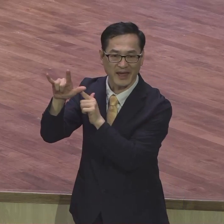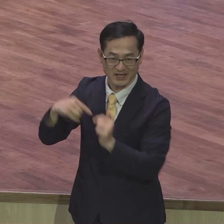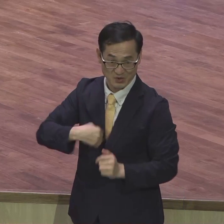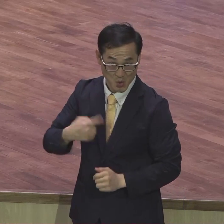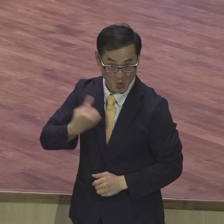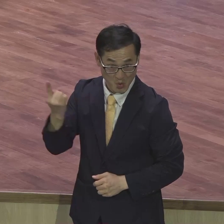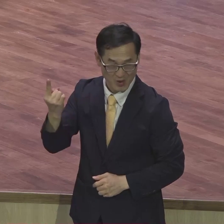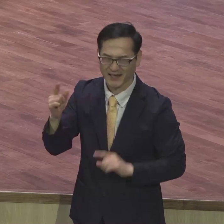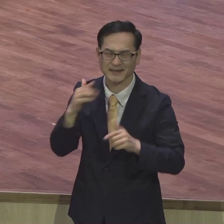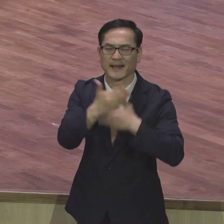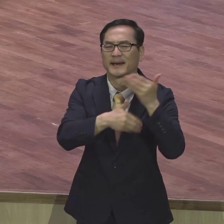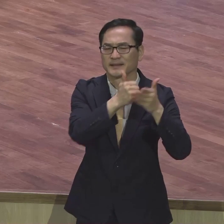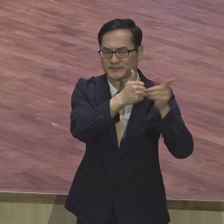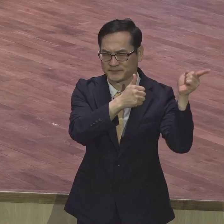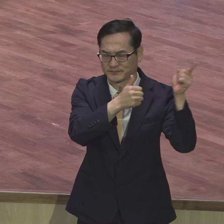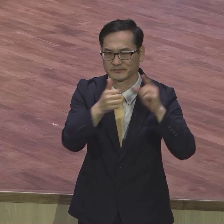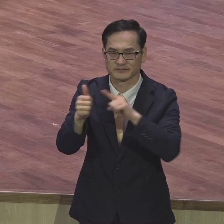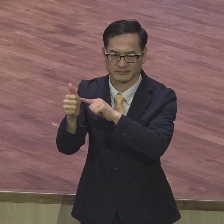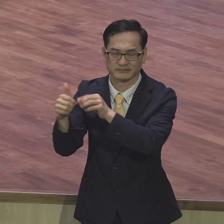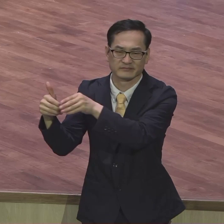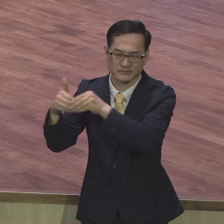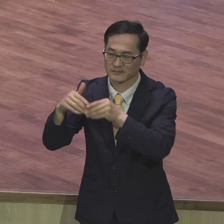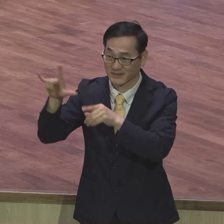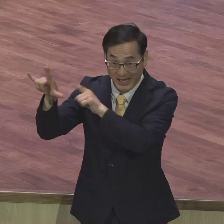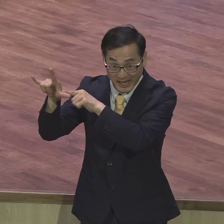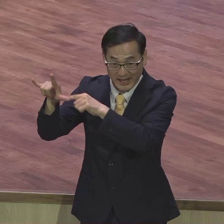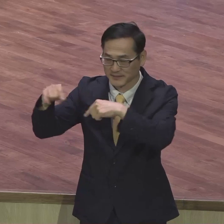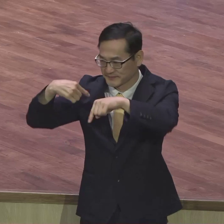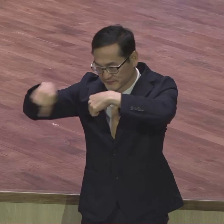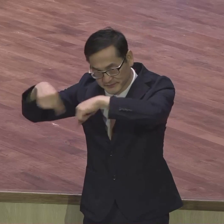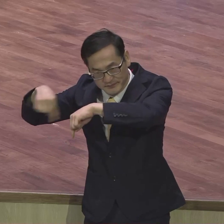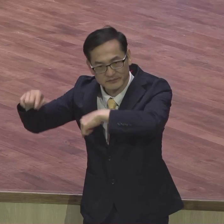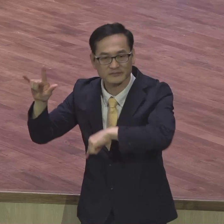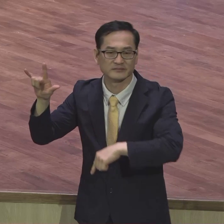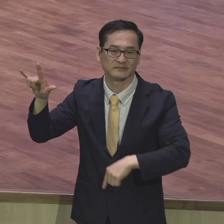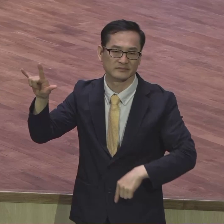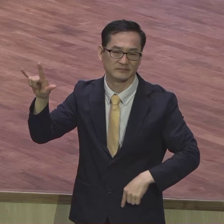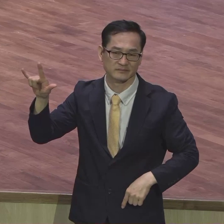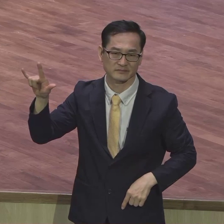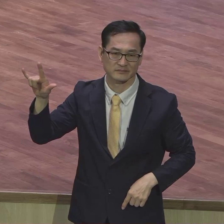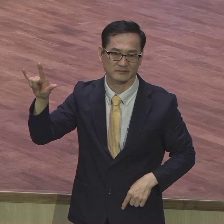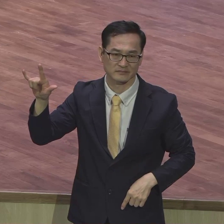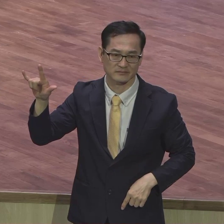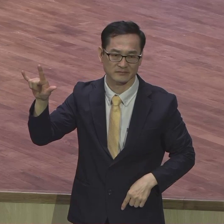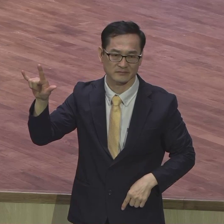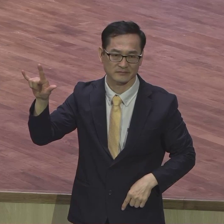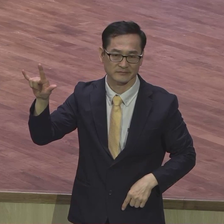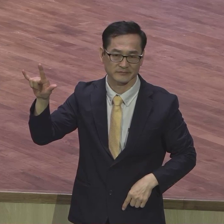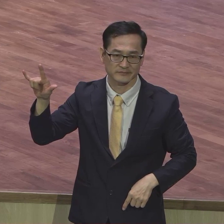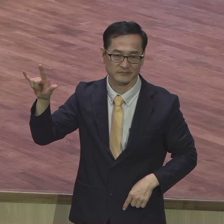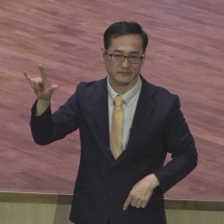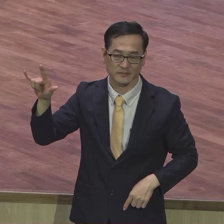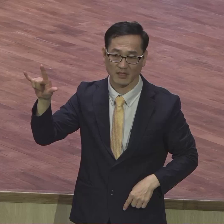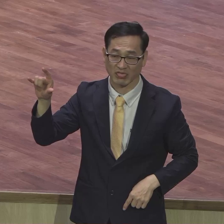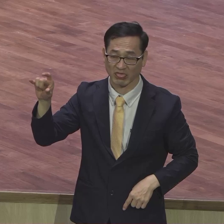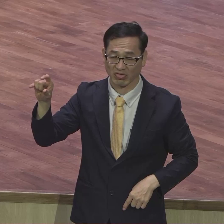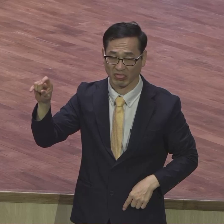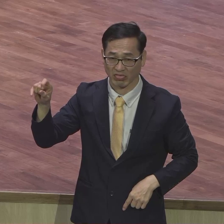지구 종말이에요 누가 핵을 몇 번 터뜨려서 종말하는 게 아니에요 처우의 종말은 예수님